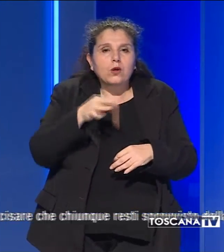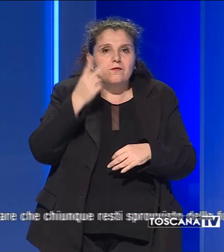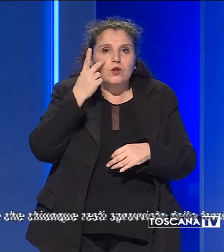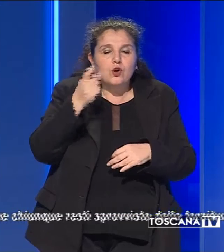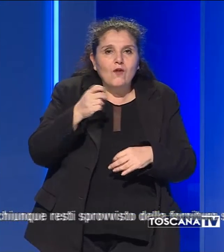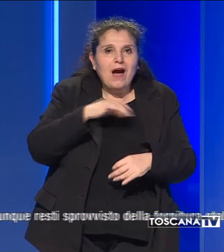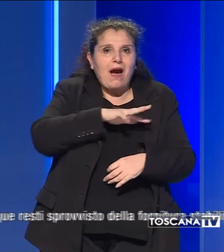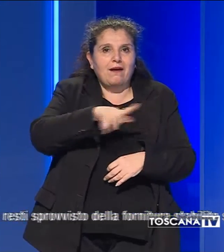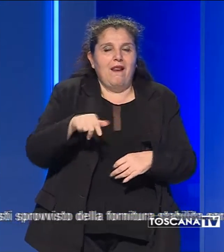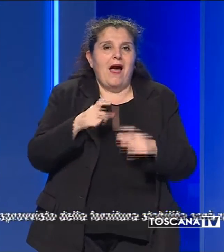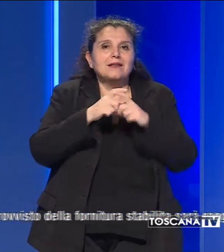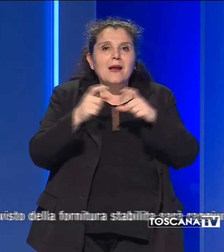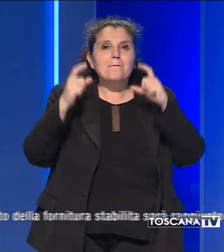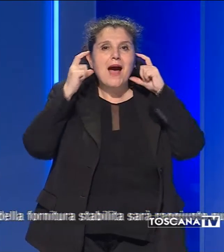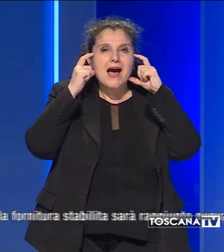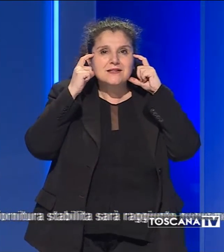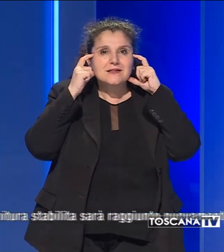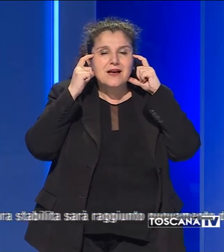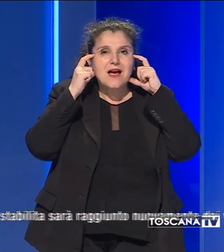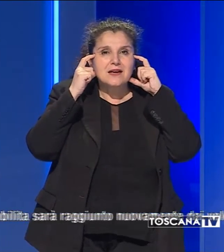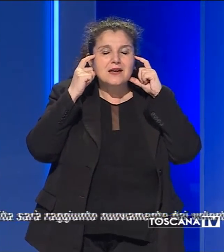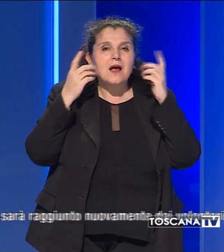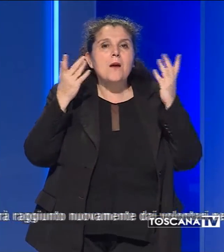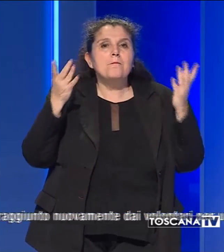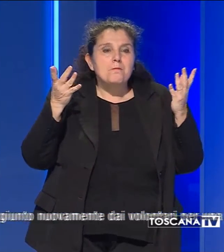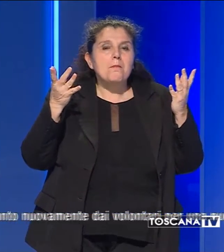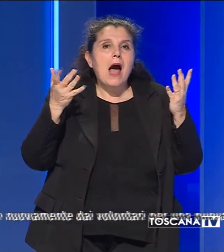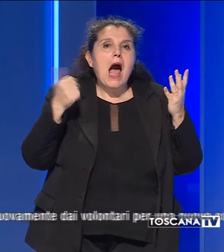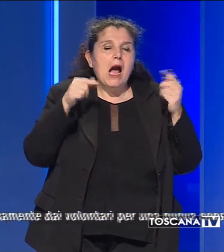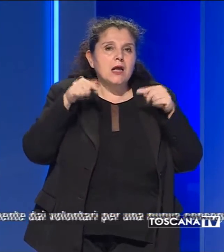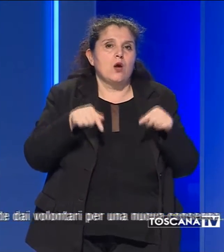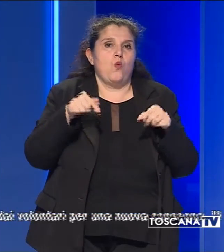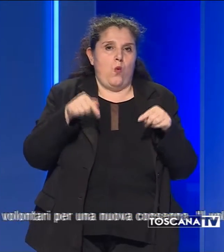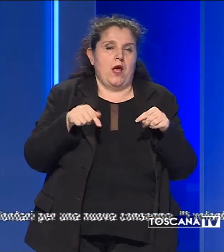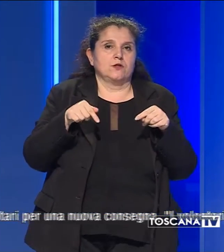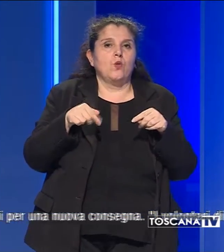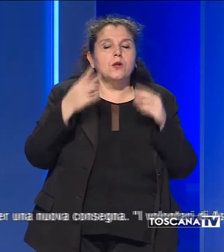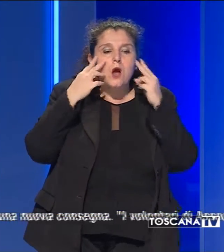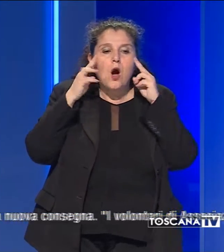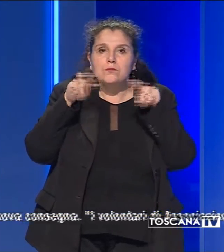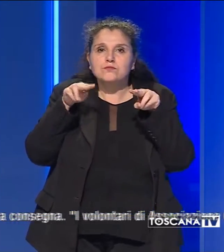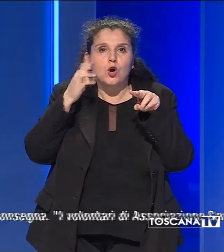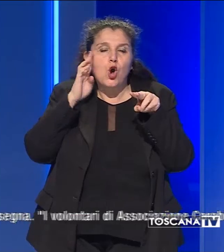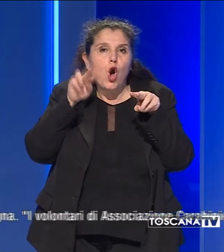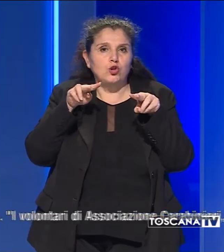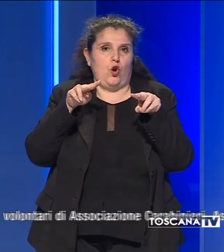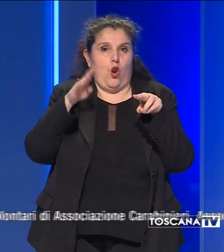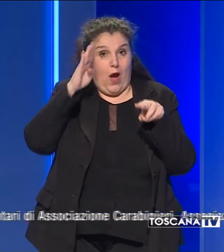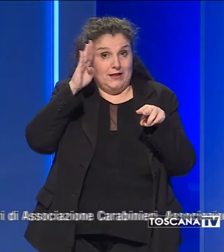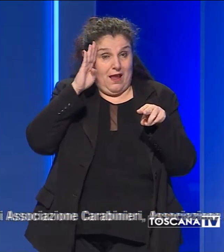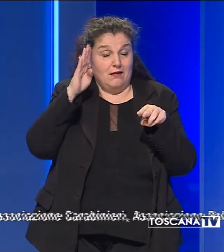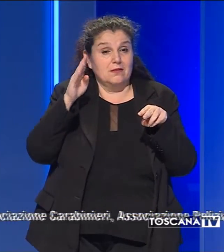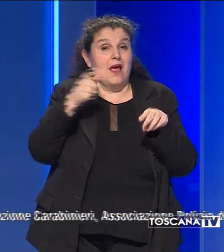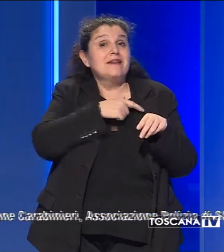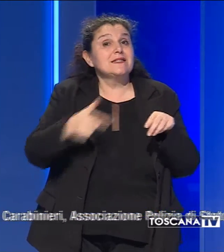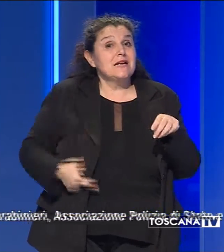di mascherine. Ma evidentemente ci è toccata anche questa, quindi tenete gli occhi aperti. Lunardi